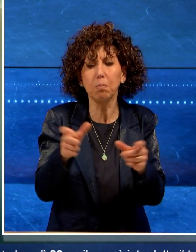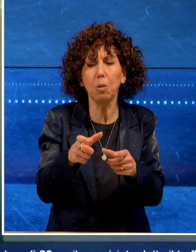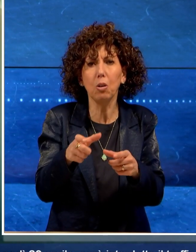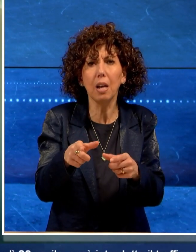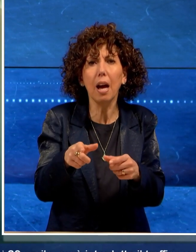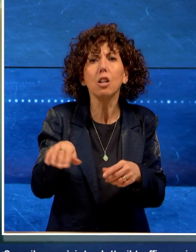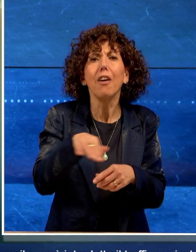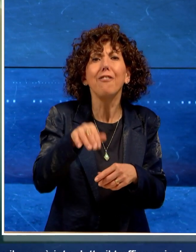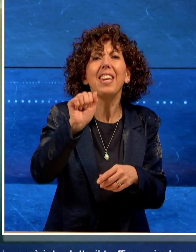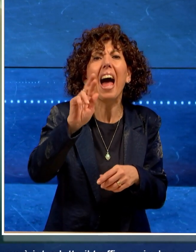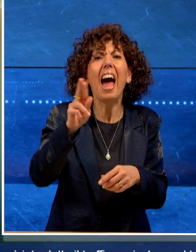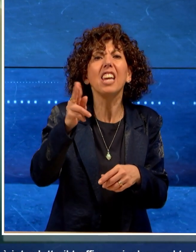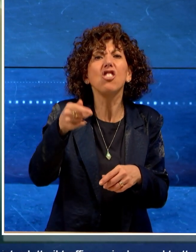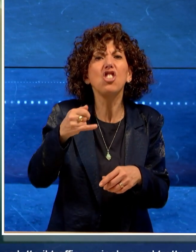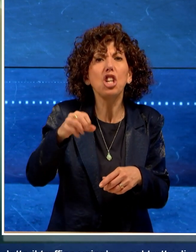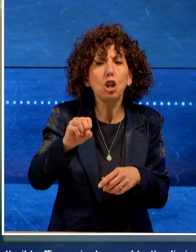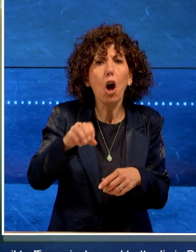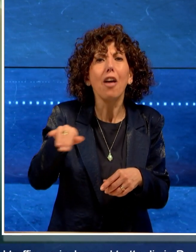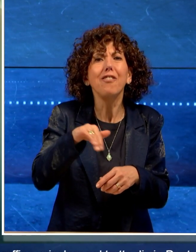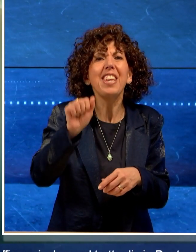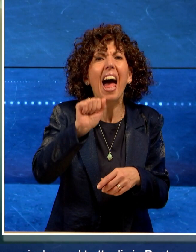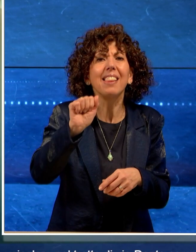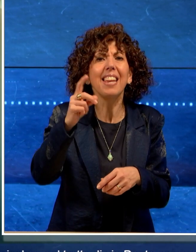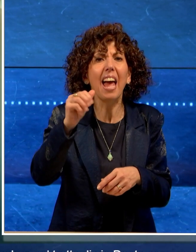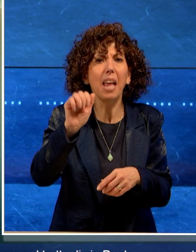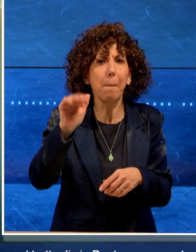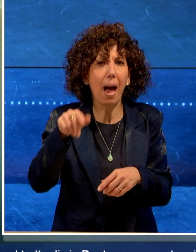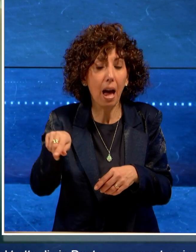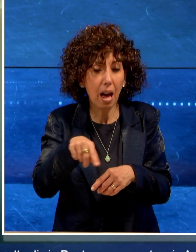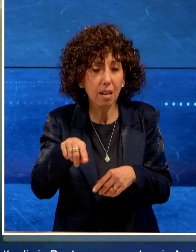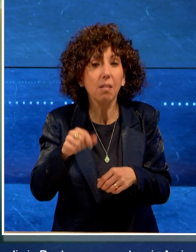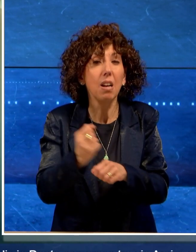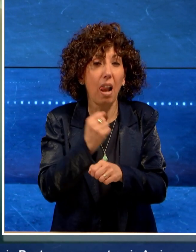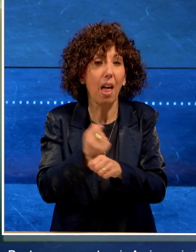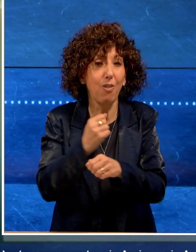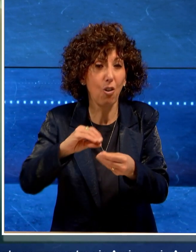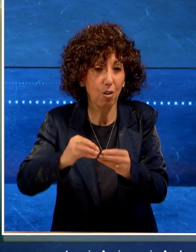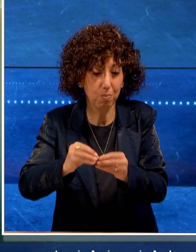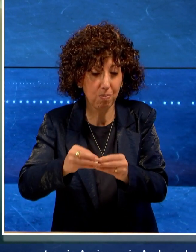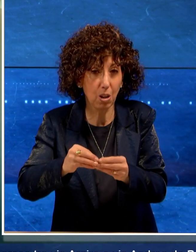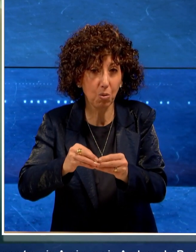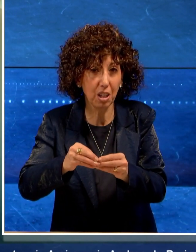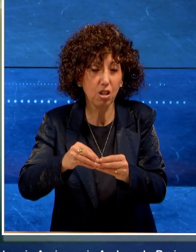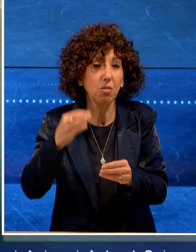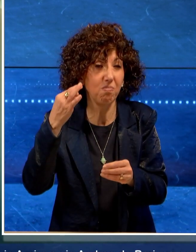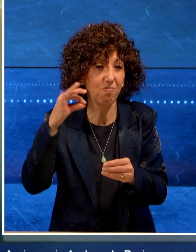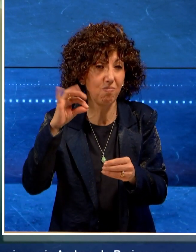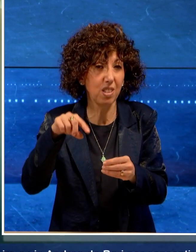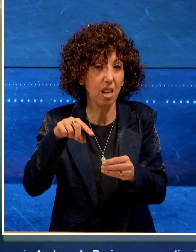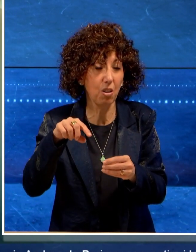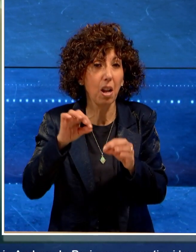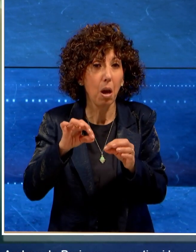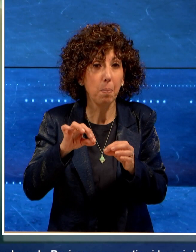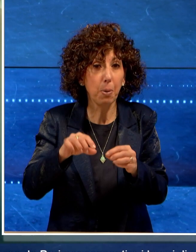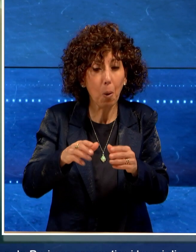via Argiro e via Andrea Dabari per consentire i lavori di manutenzione straordinaria sulle